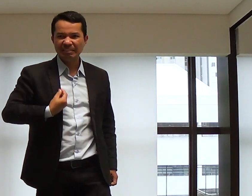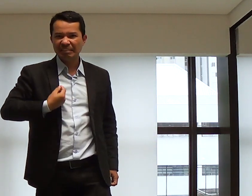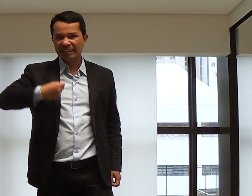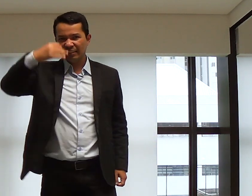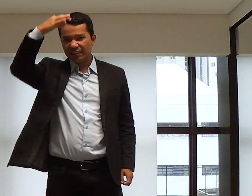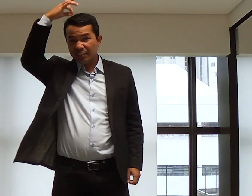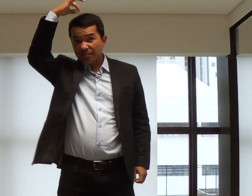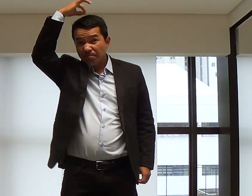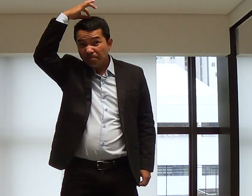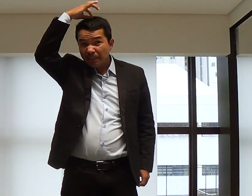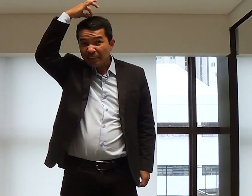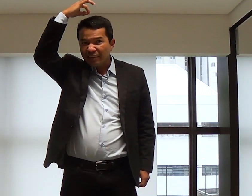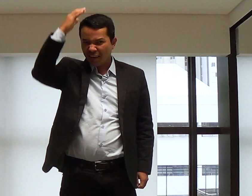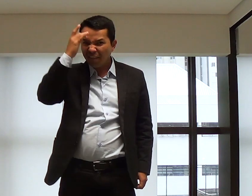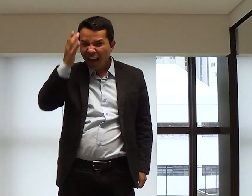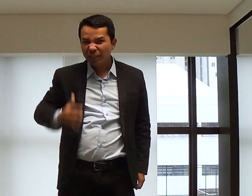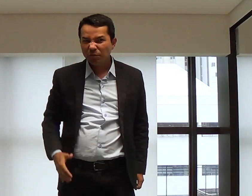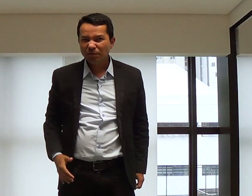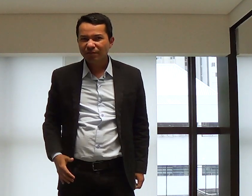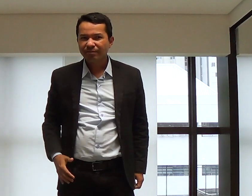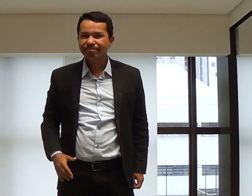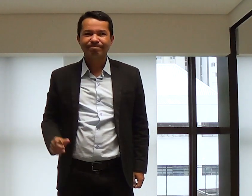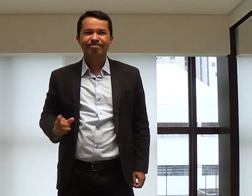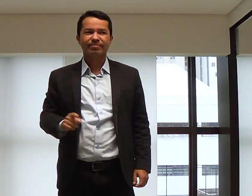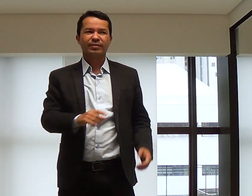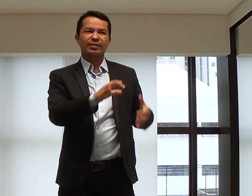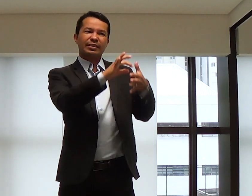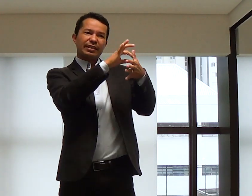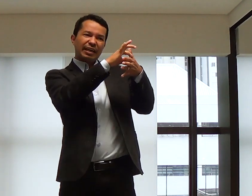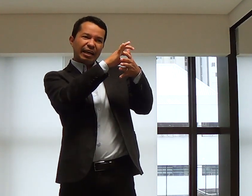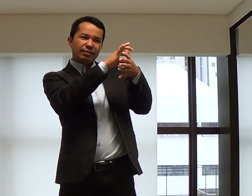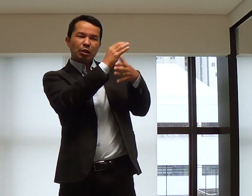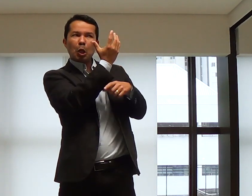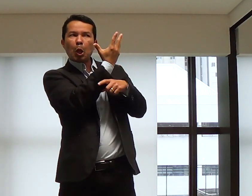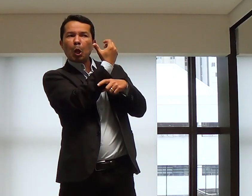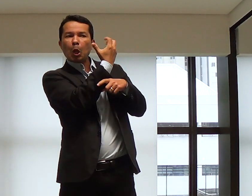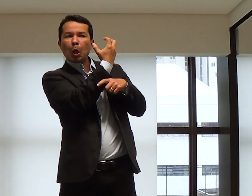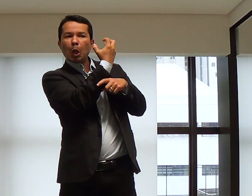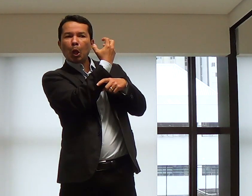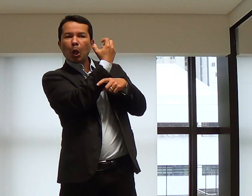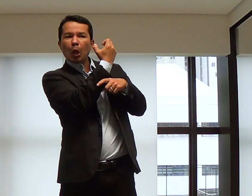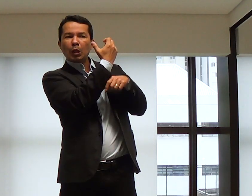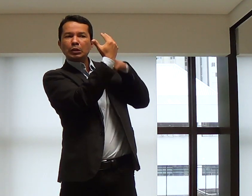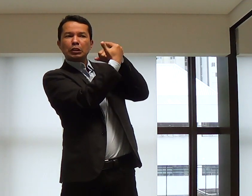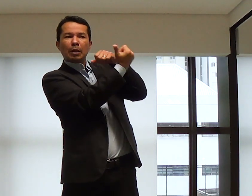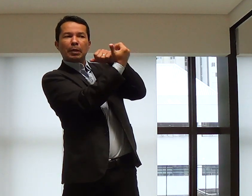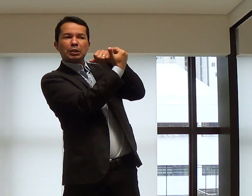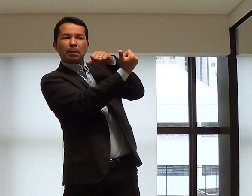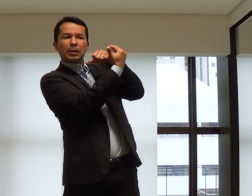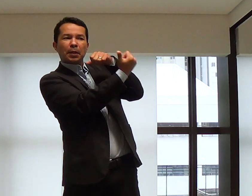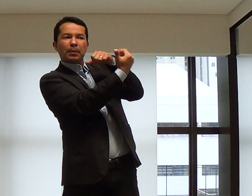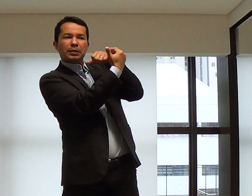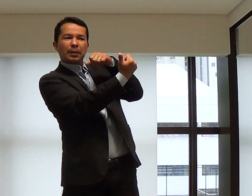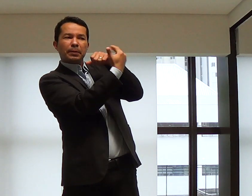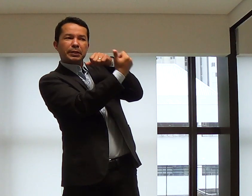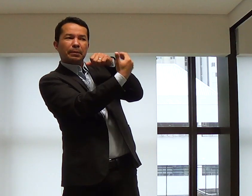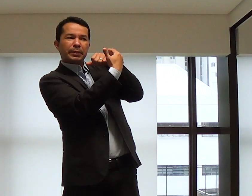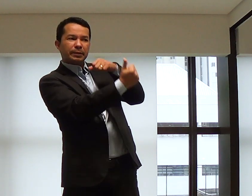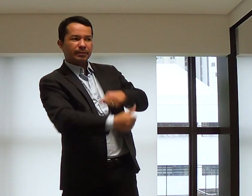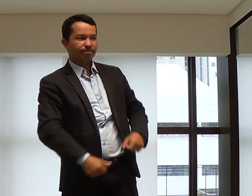paz. Não é uma paz fácil. É uma luta constante. Porque a minha